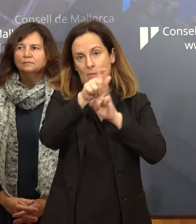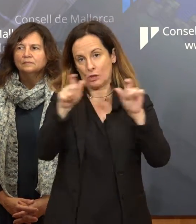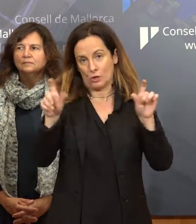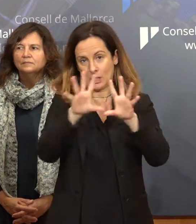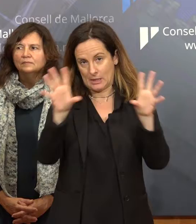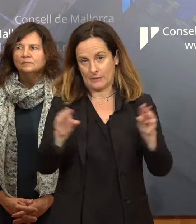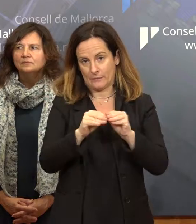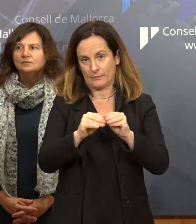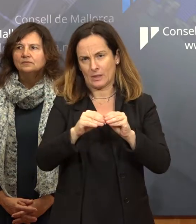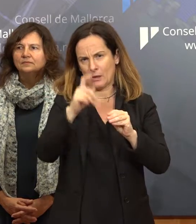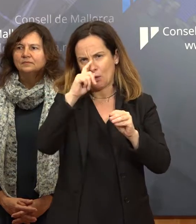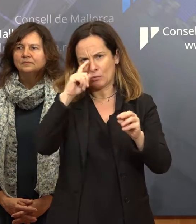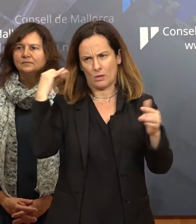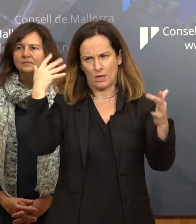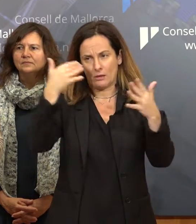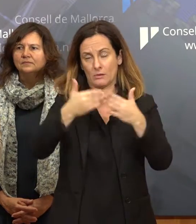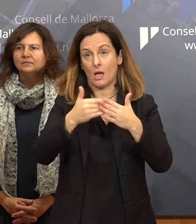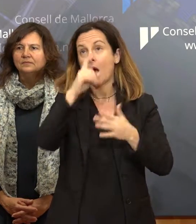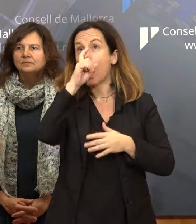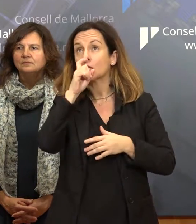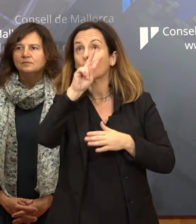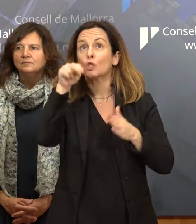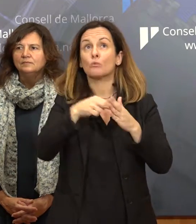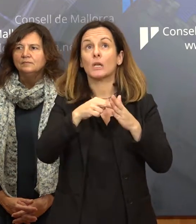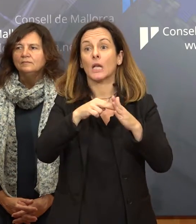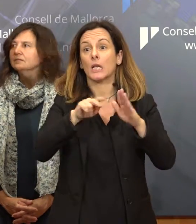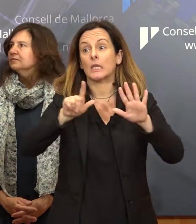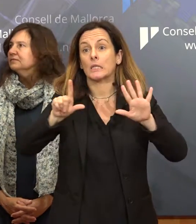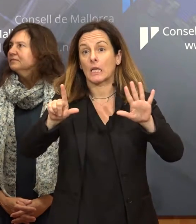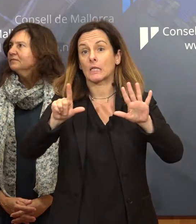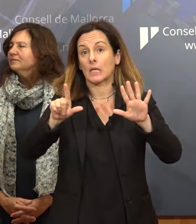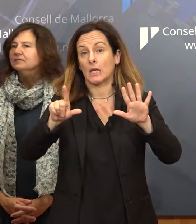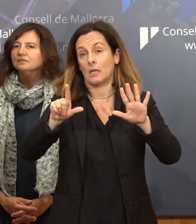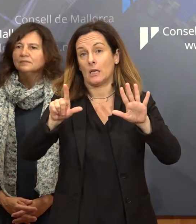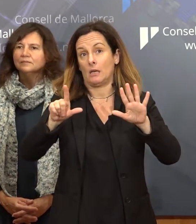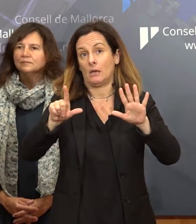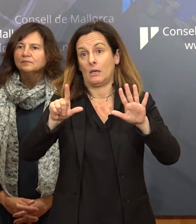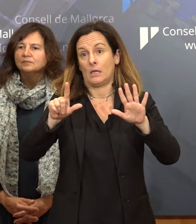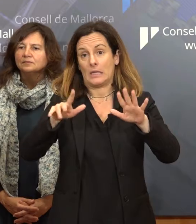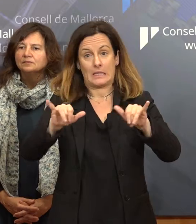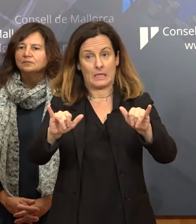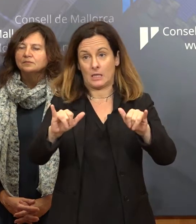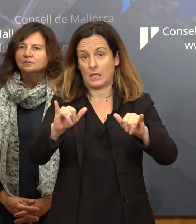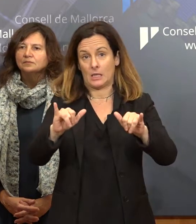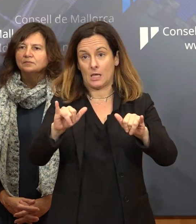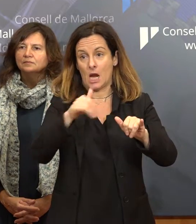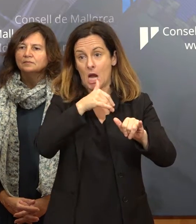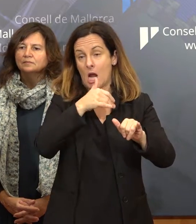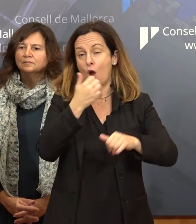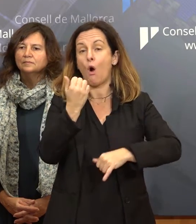que fa molt d'anys, del 2007, sempre. La primera oferta d'oposicions que se farà